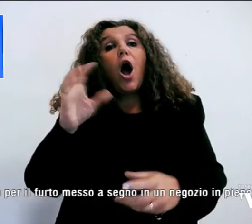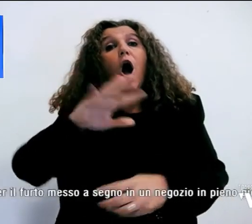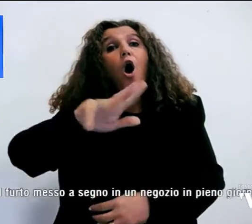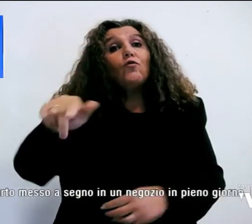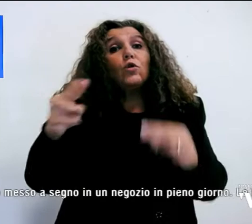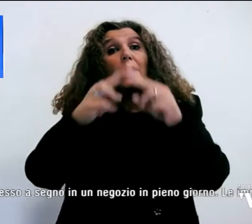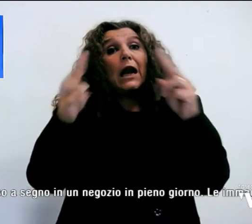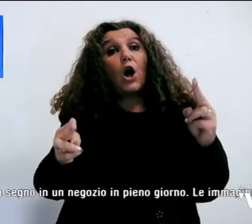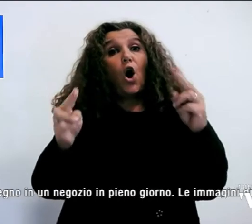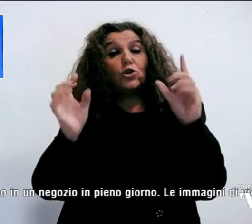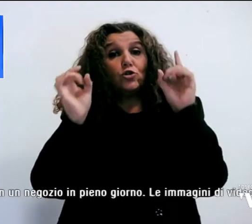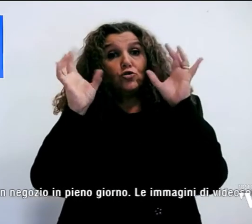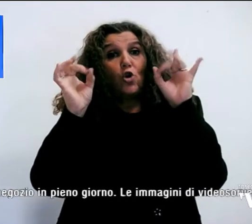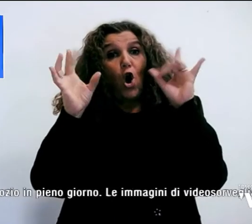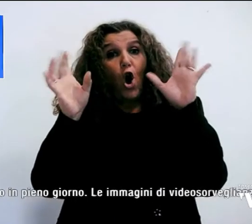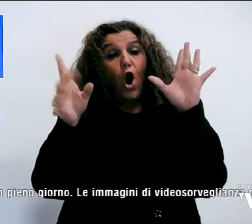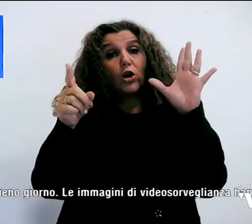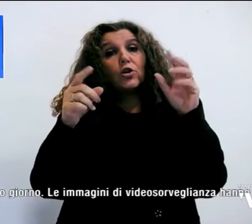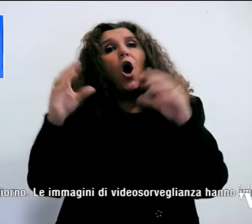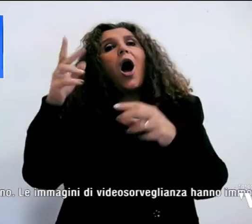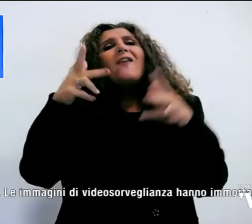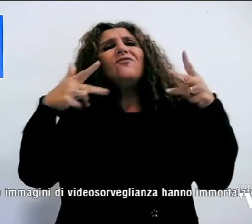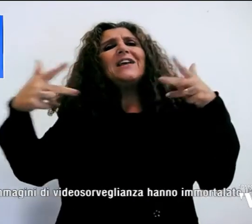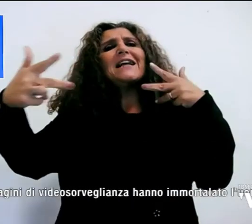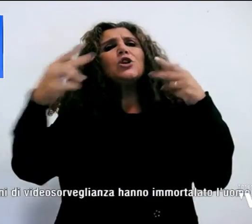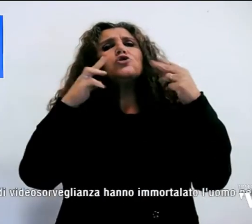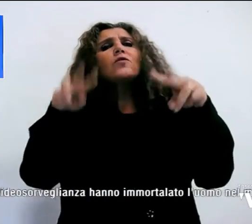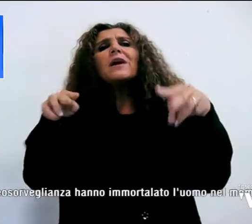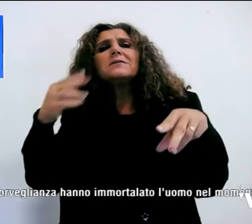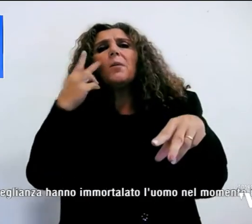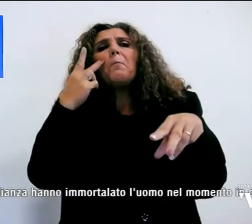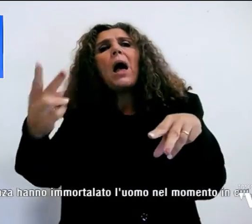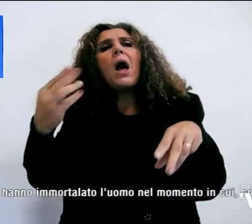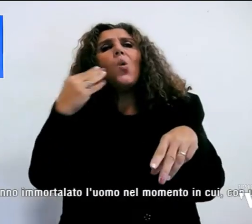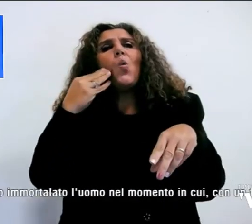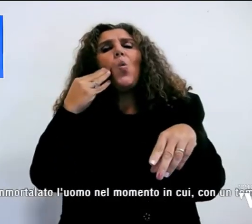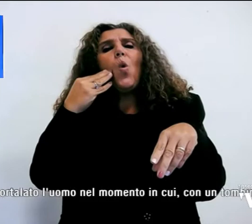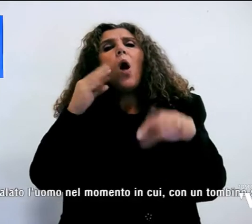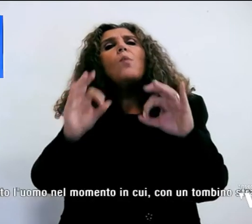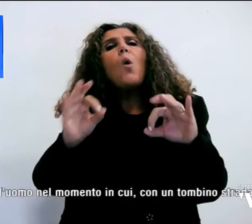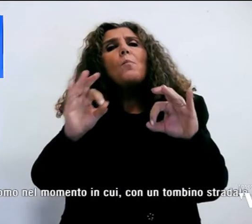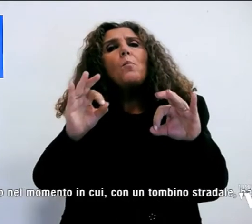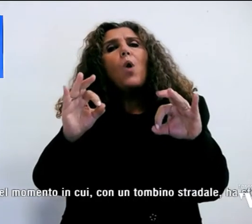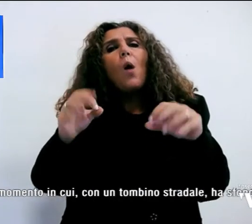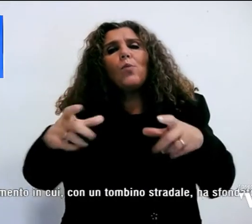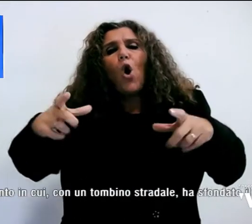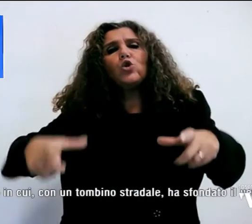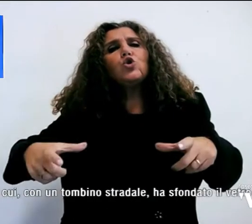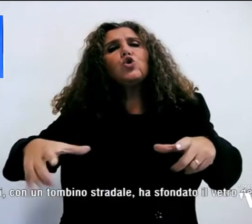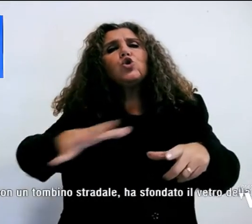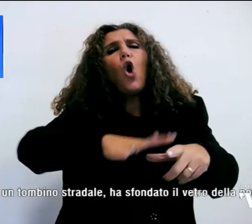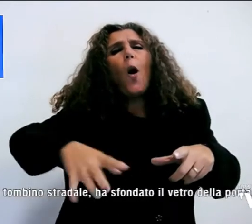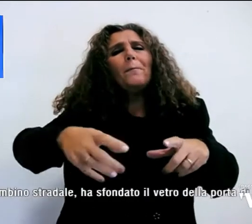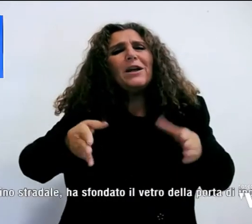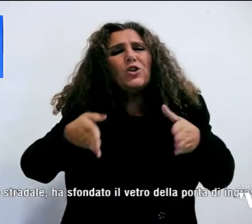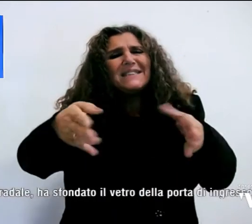Le immagini di videosorveglianza hanno immortalato l'uomo nel momento in cui, con un tombino stradale, ha sfondato